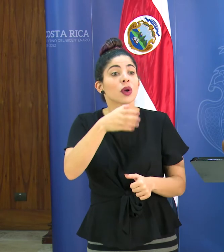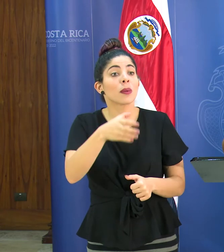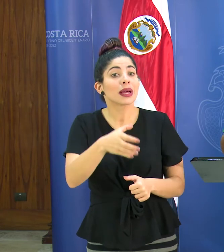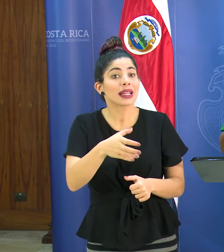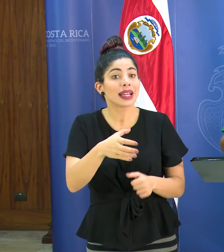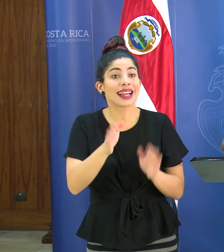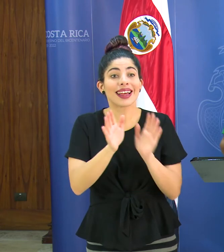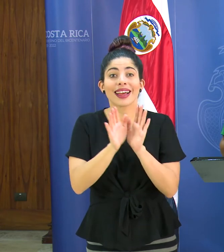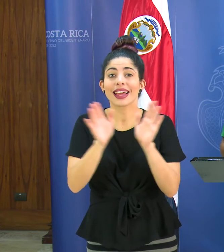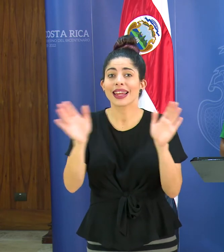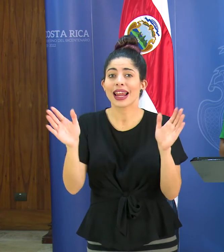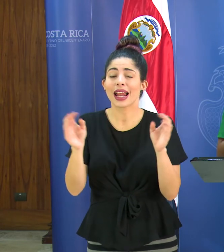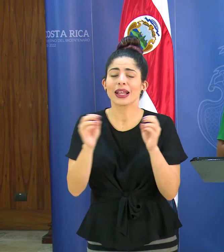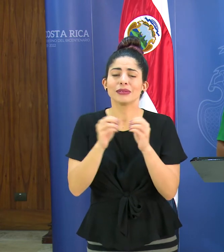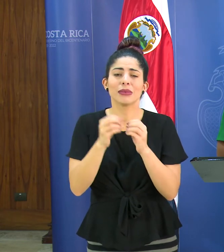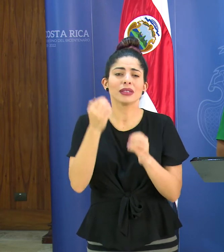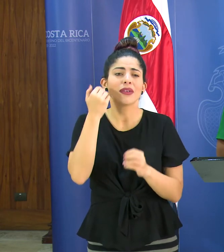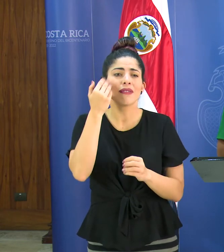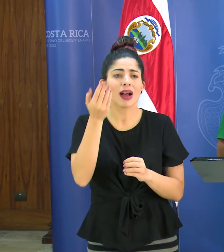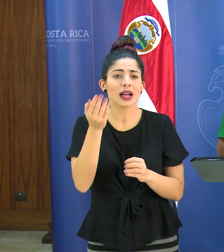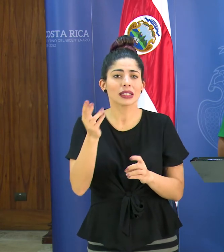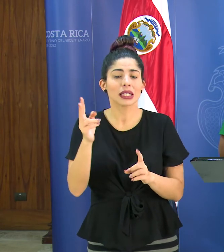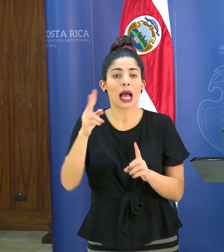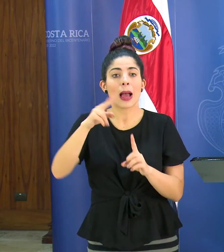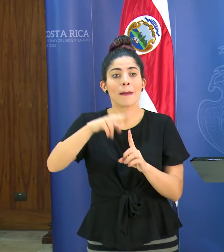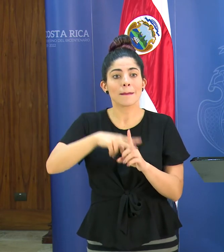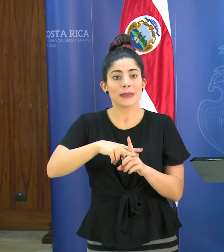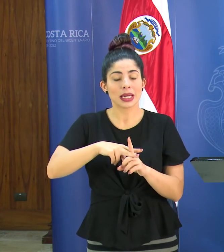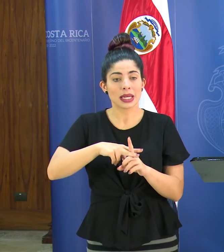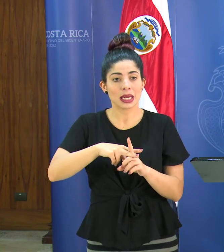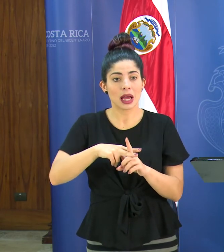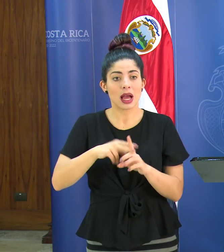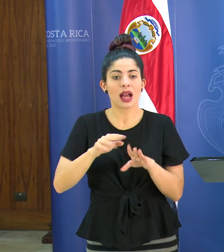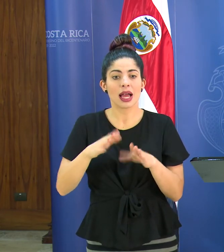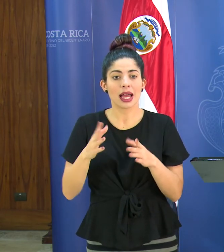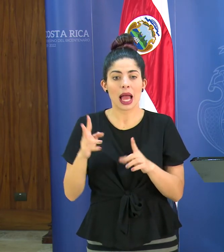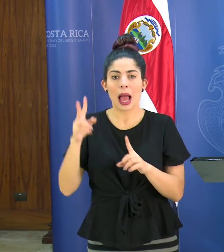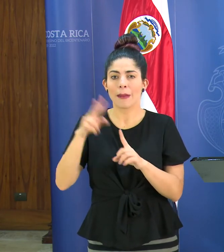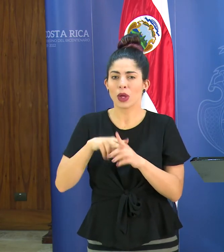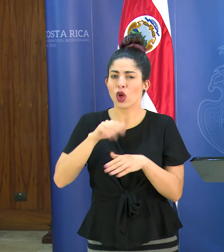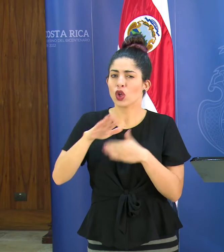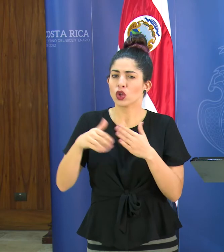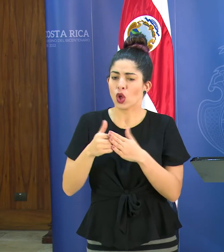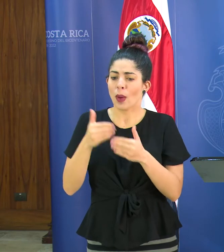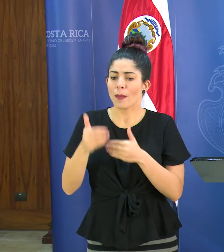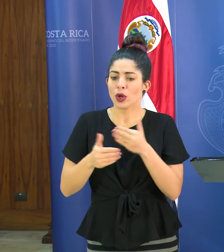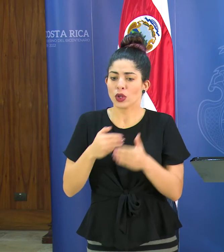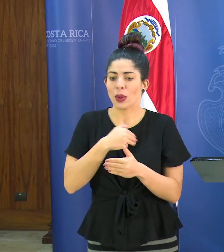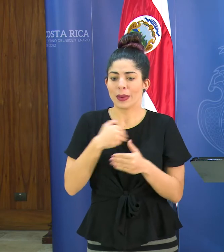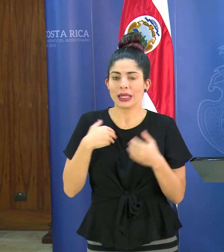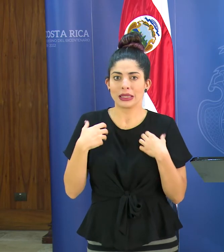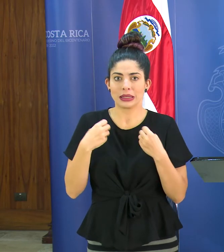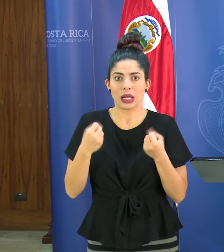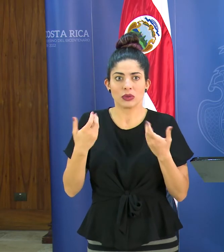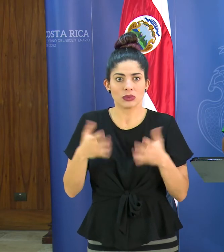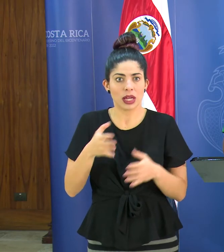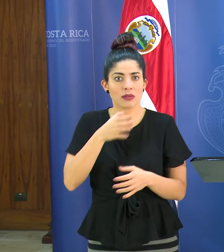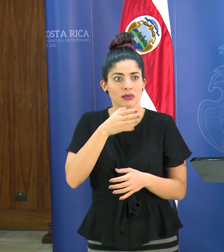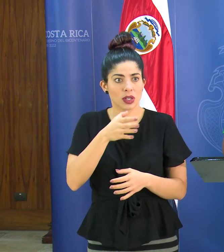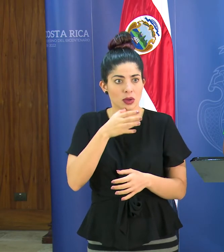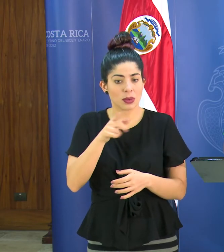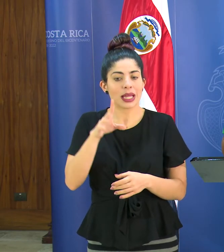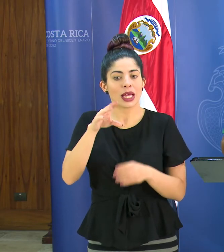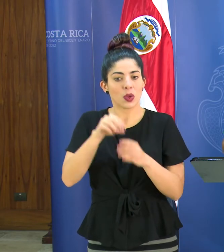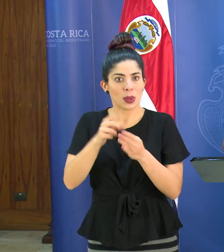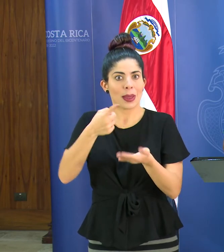estándar que es la más sencilla aplica por implementar todos los protocolos que el ministerio de salud nos ha recomendado y eso